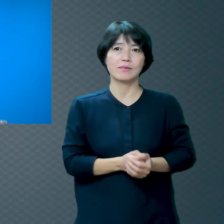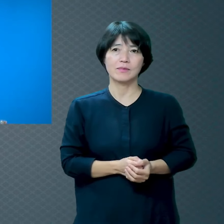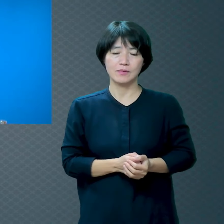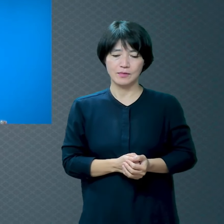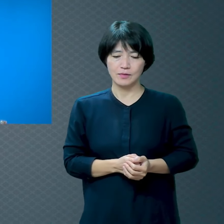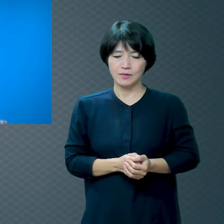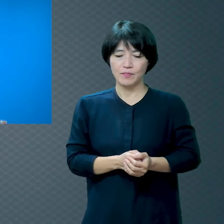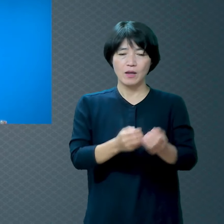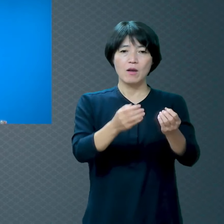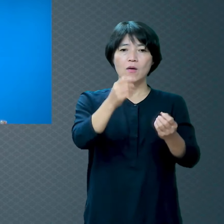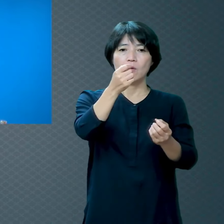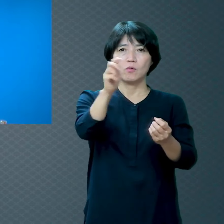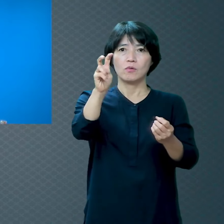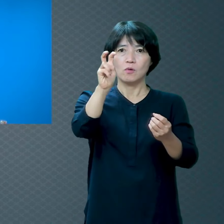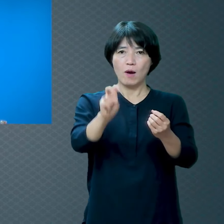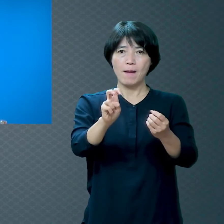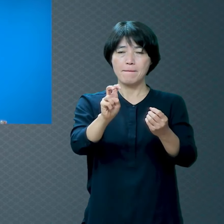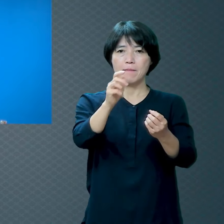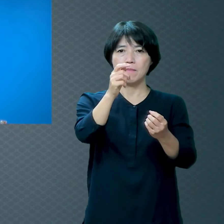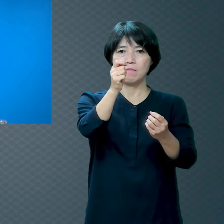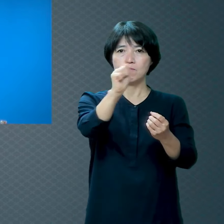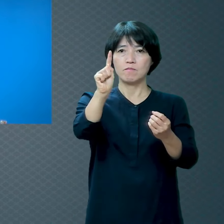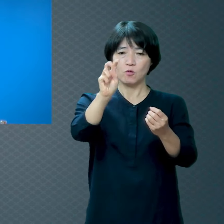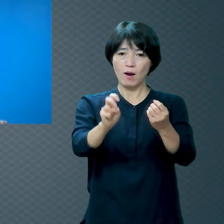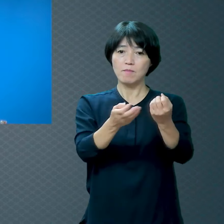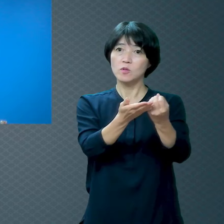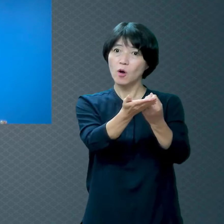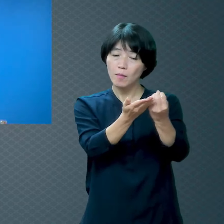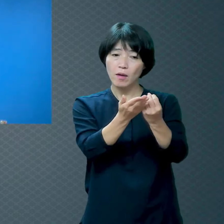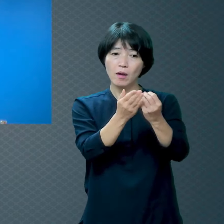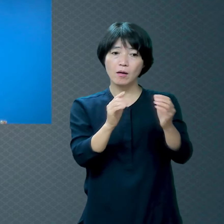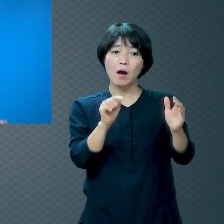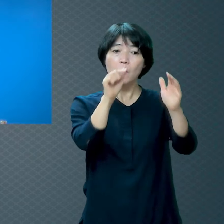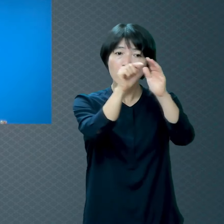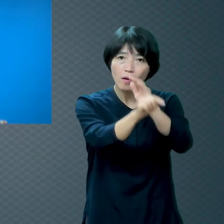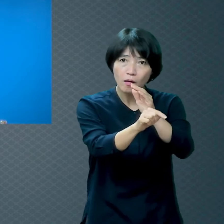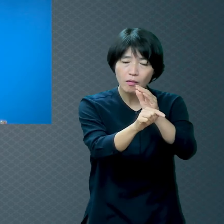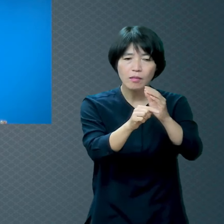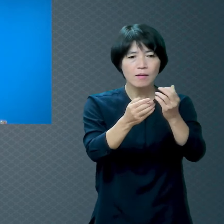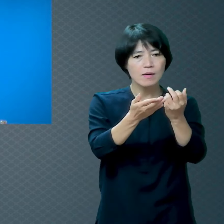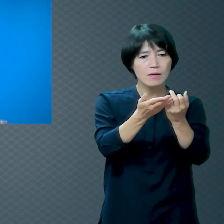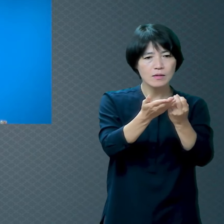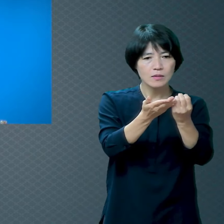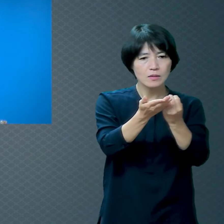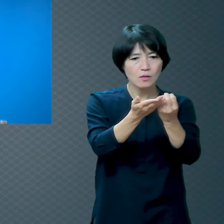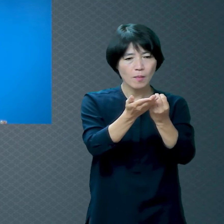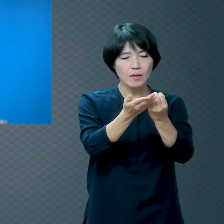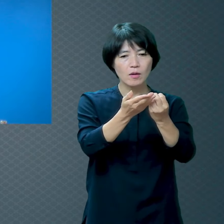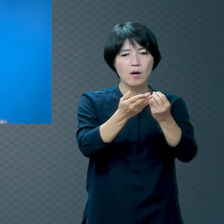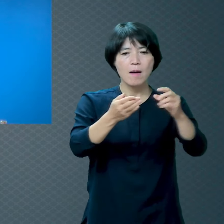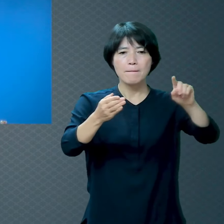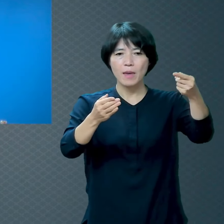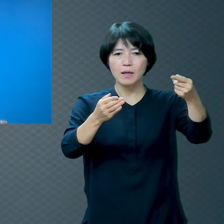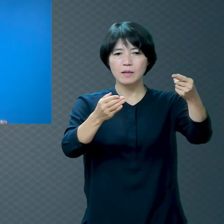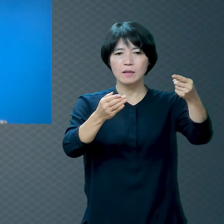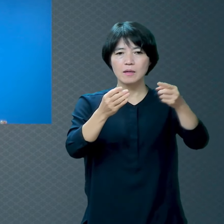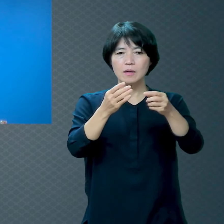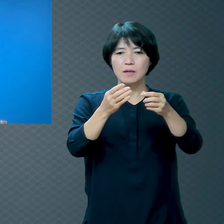산호 한 100m 정도 그래서 섬에서 한 100m 정도까지는요